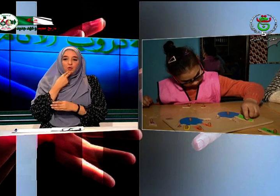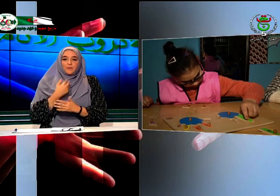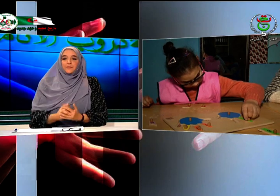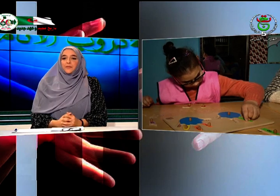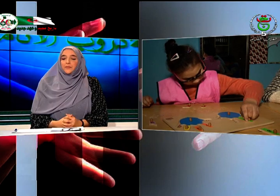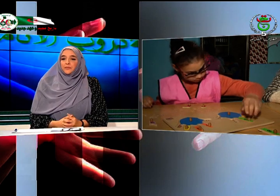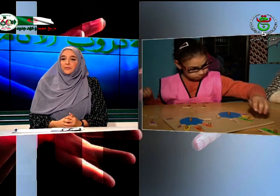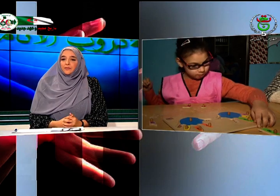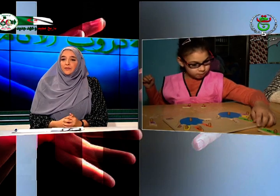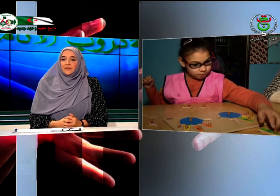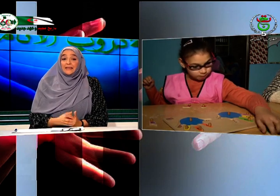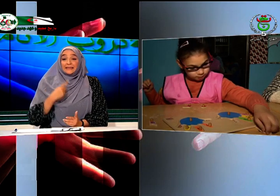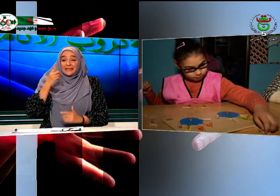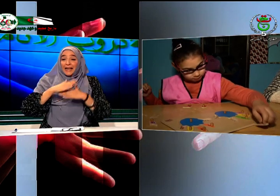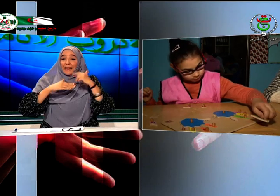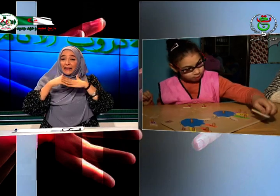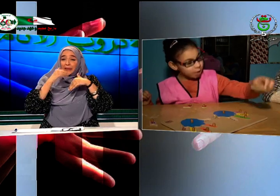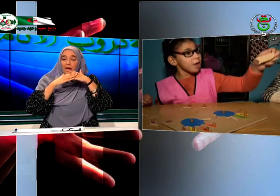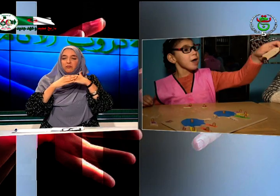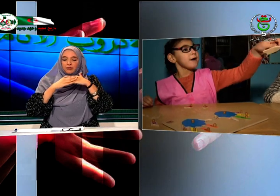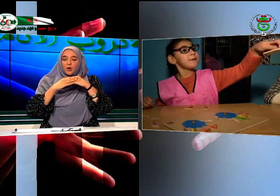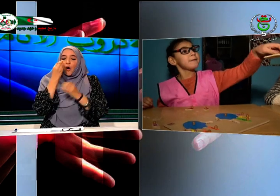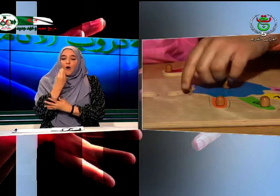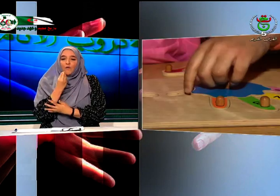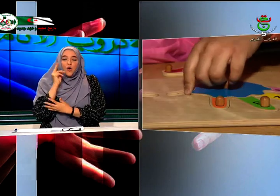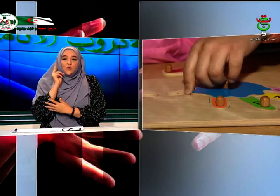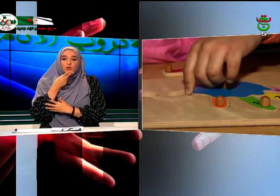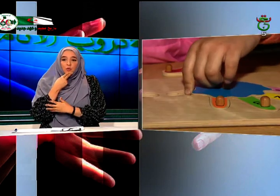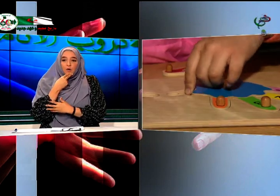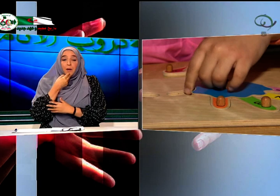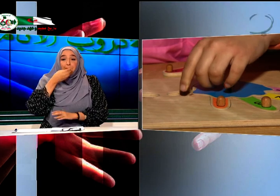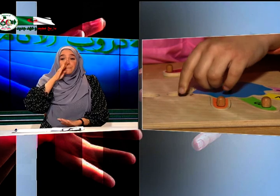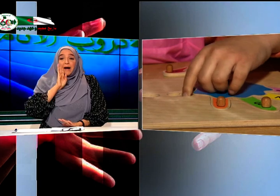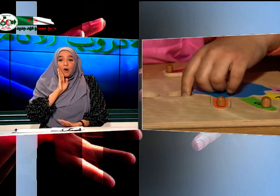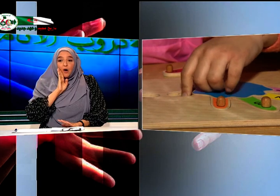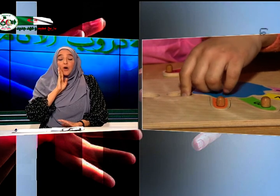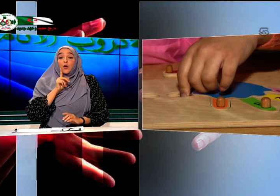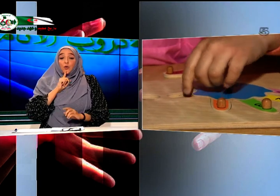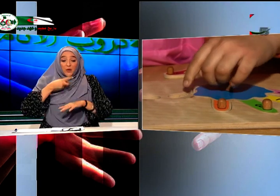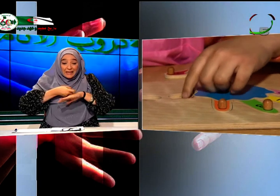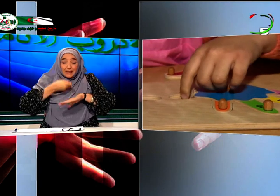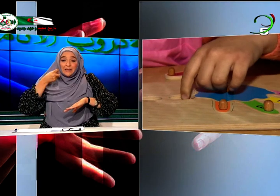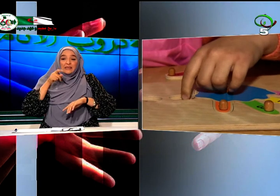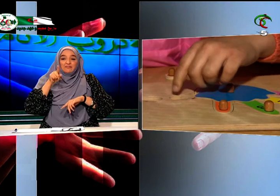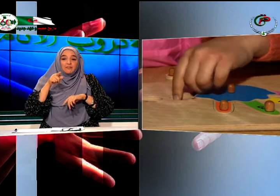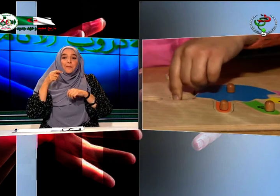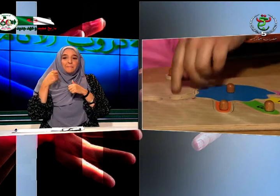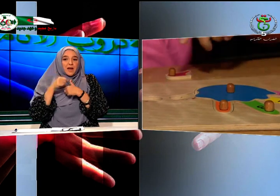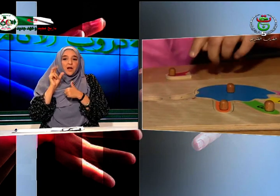مرحل عدة يمر بها الطفل الأصم والأولياء منذ تشخيص المشكلة مروراً بالمختص